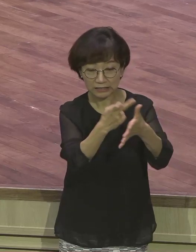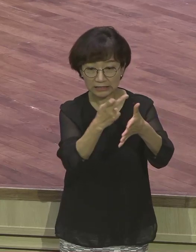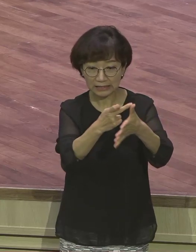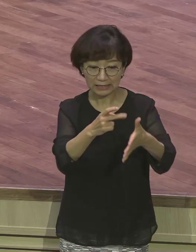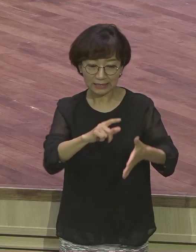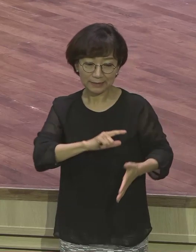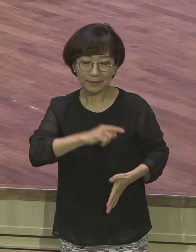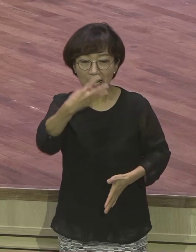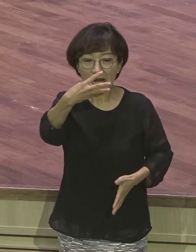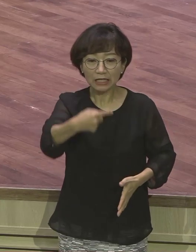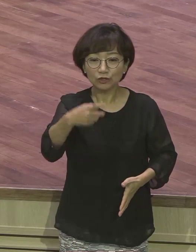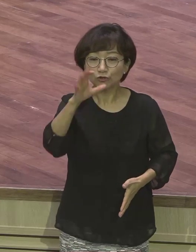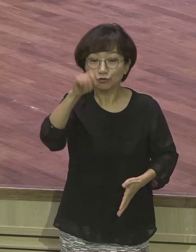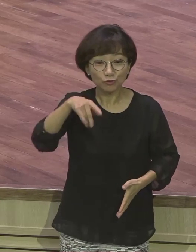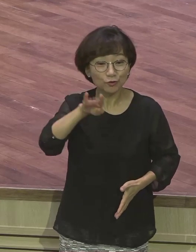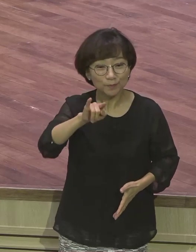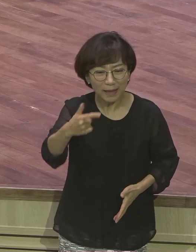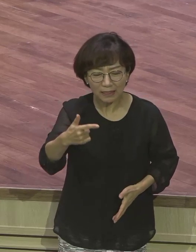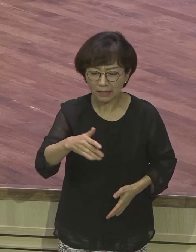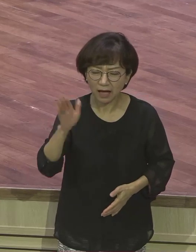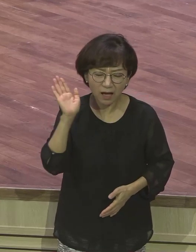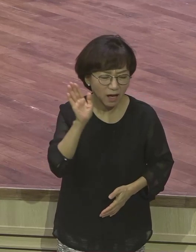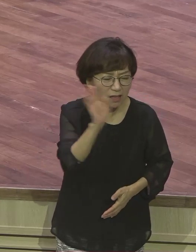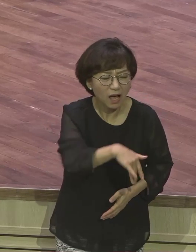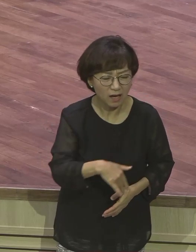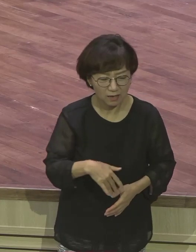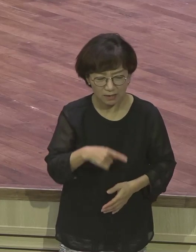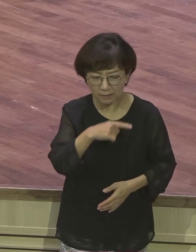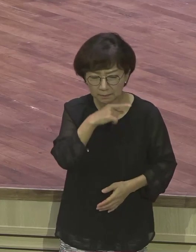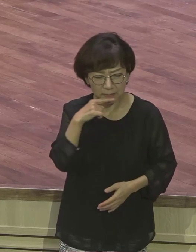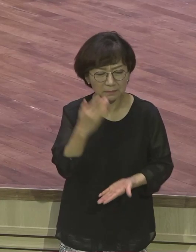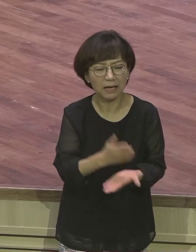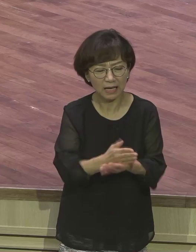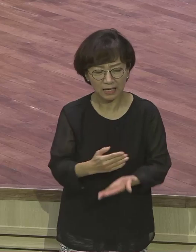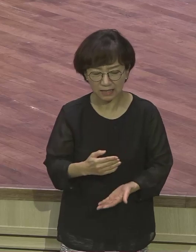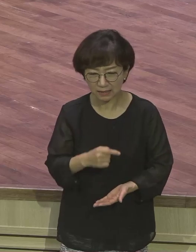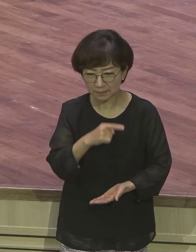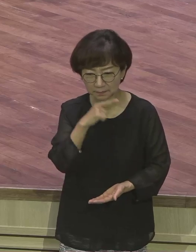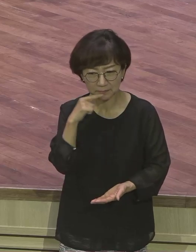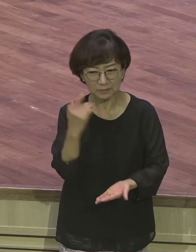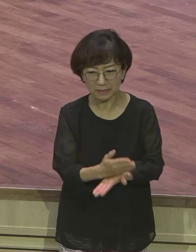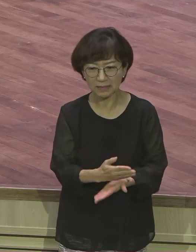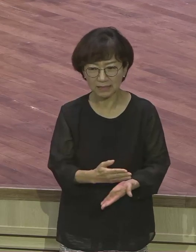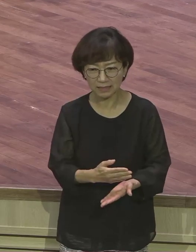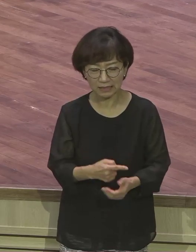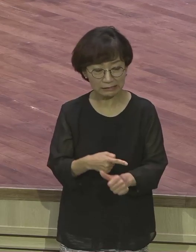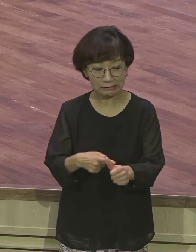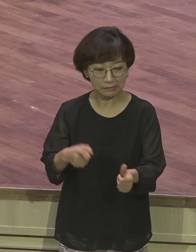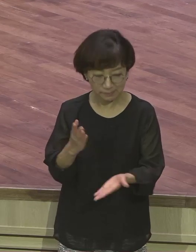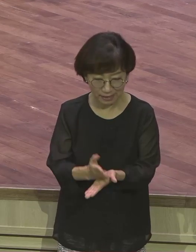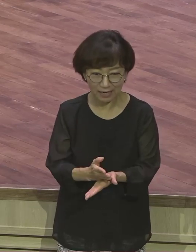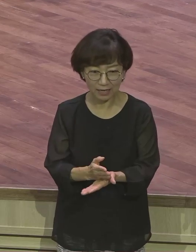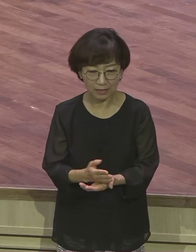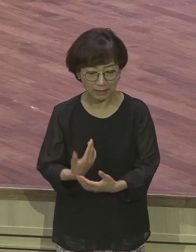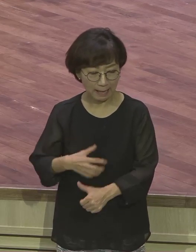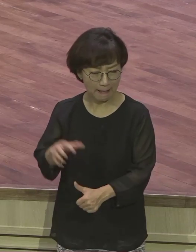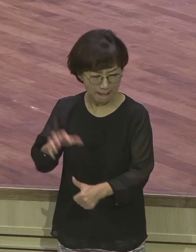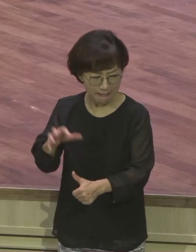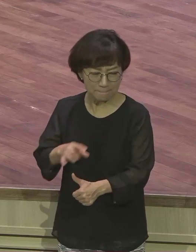피 흘리지 말고 그래도 우리 형제 아니냐 피를 흘리지 말고 혼내주기만 하자. 혼내주자 저놈.